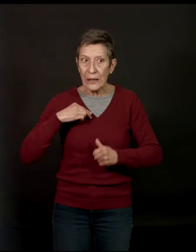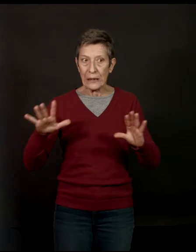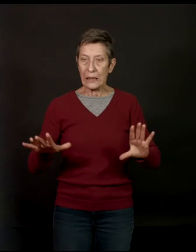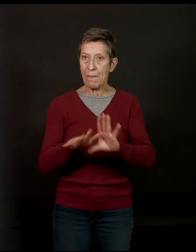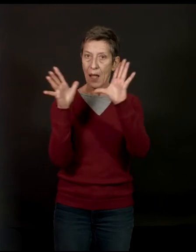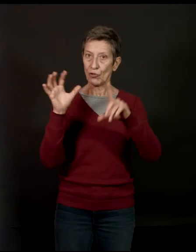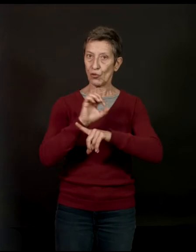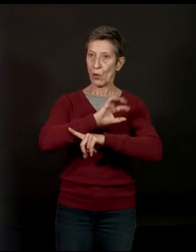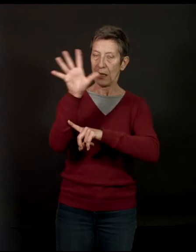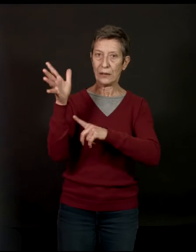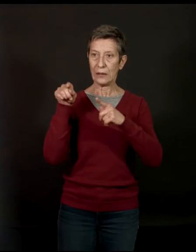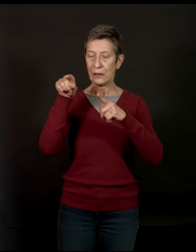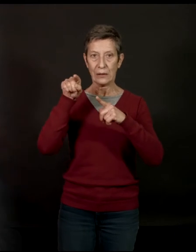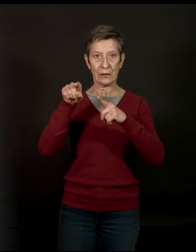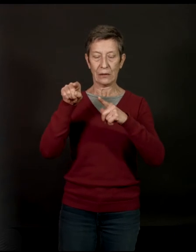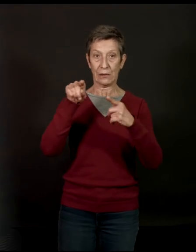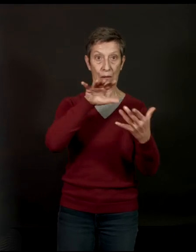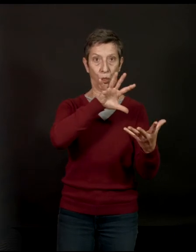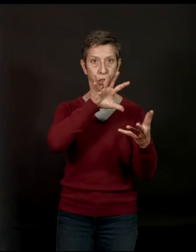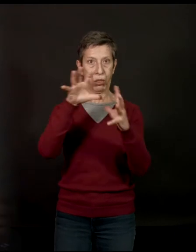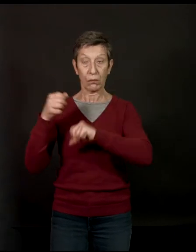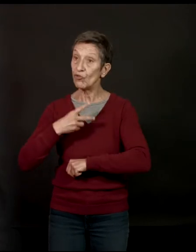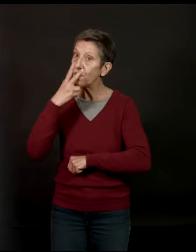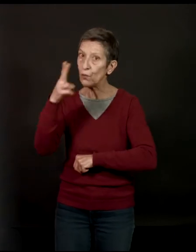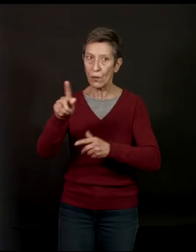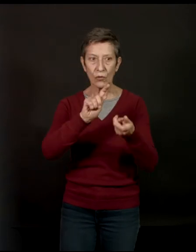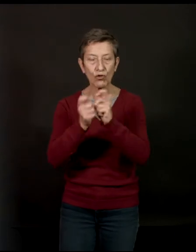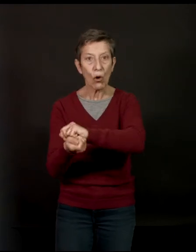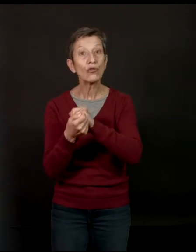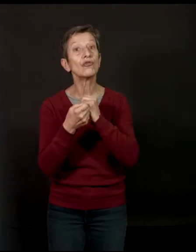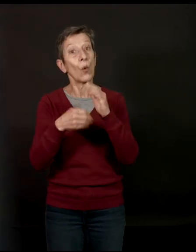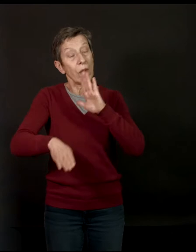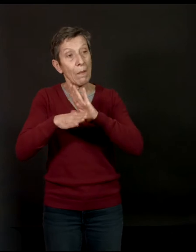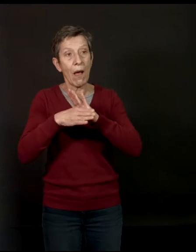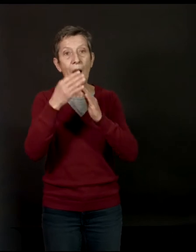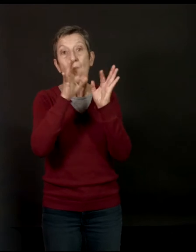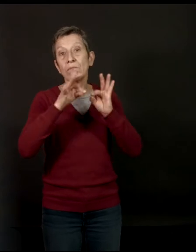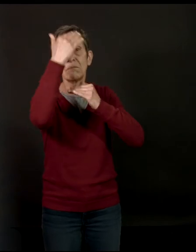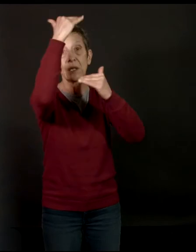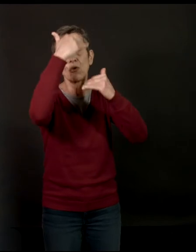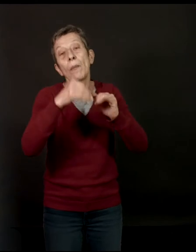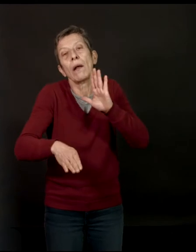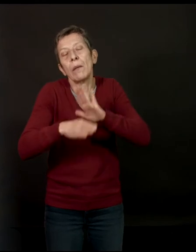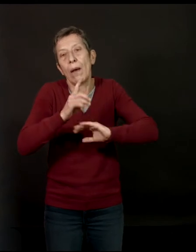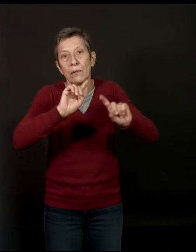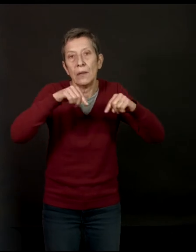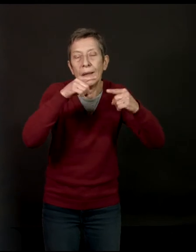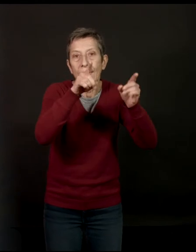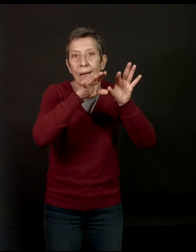du journaliste, d'abord à l'étranger, puisqu'au départ, c'était sur des terrains de conflits, etc. Où, au